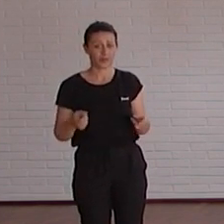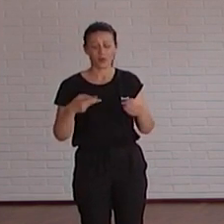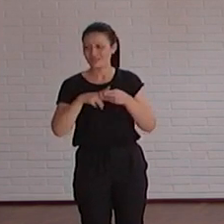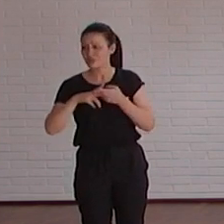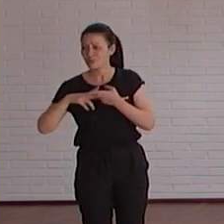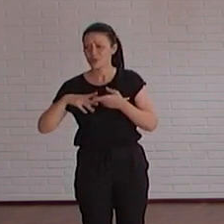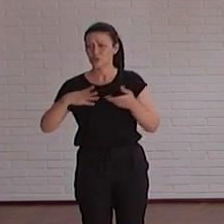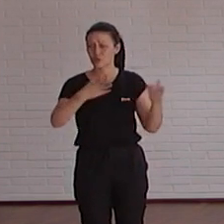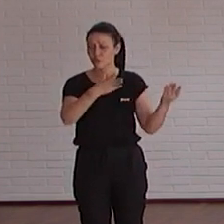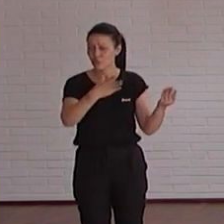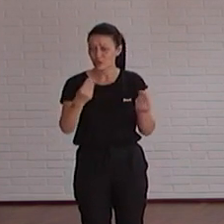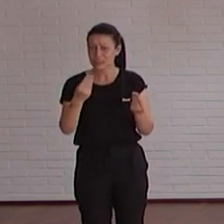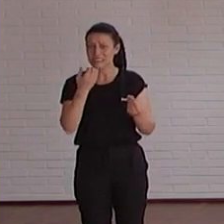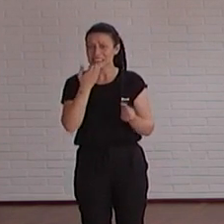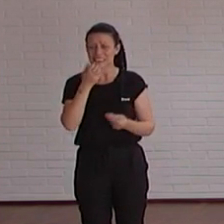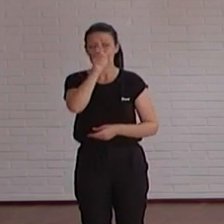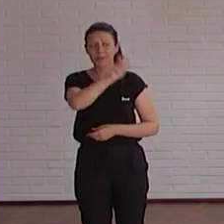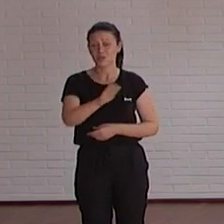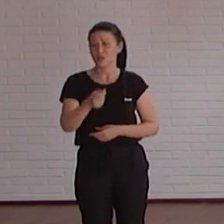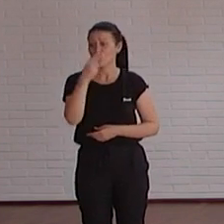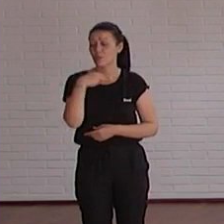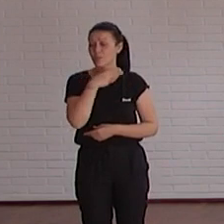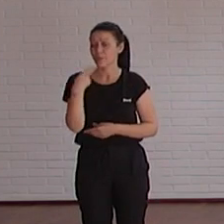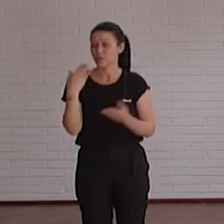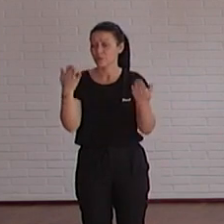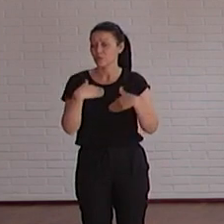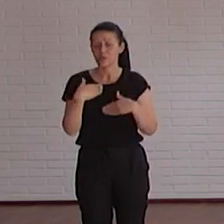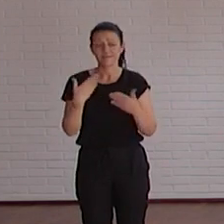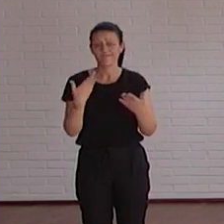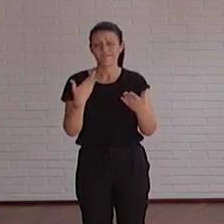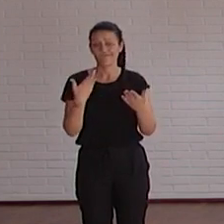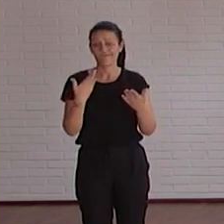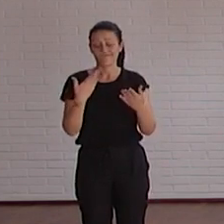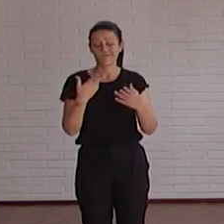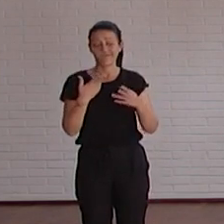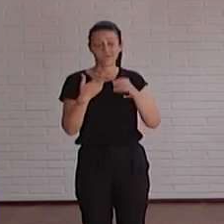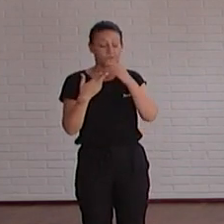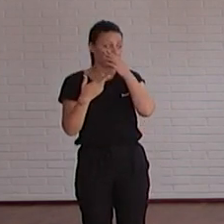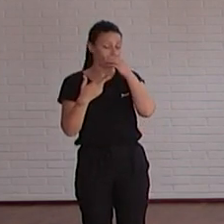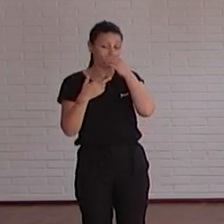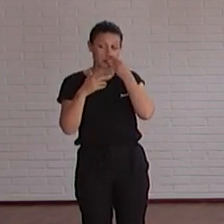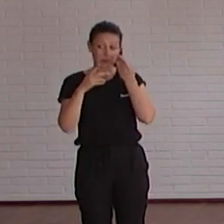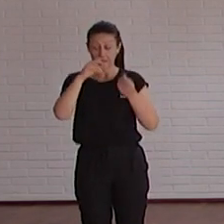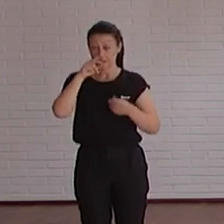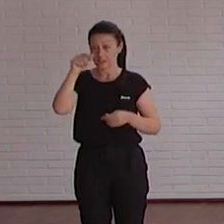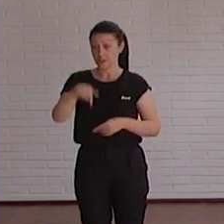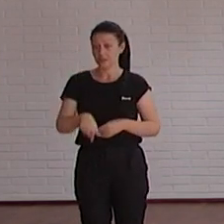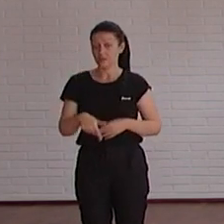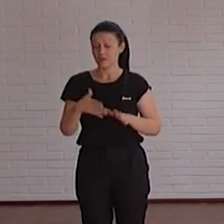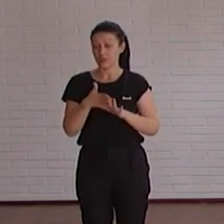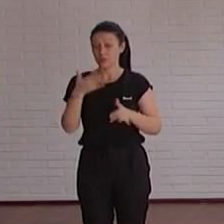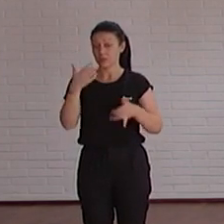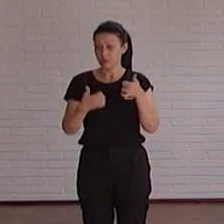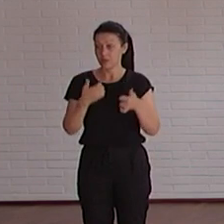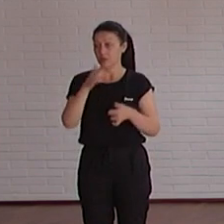tengamos nosotros si no hay compromiso de personas entonces la evaluación del desempeño a partir de este año mide competencias